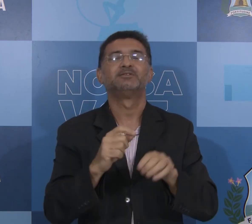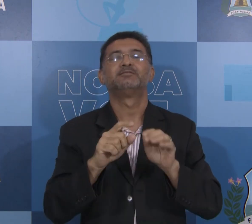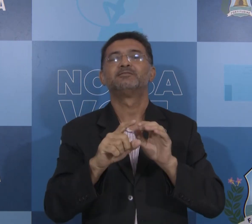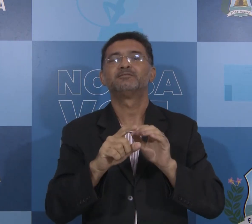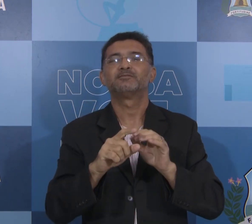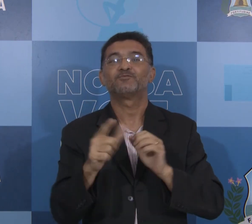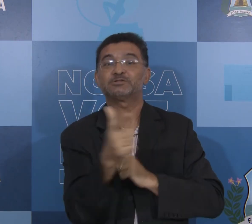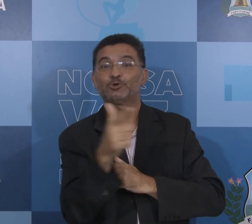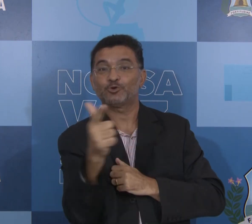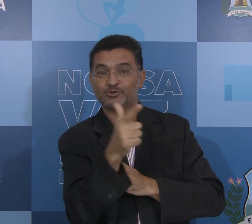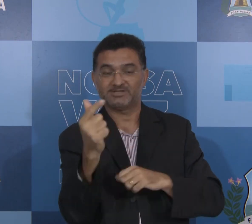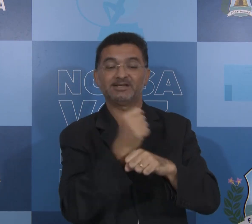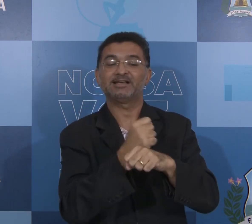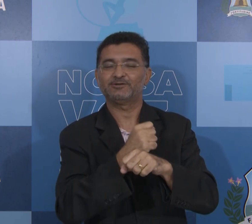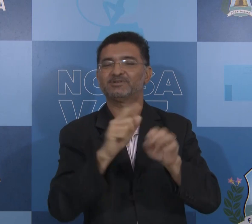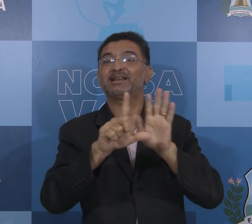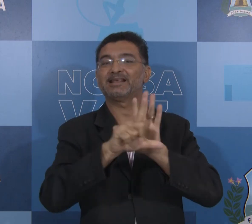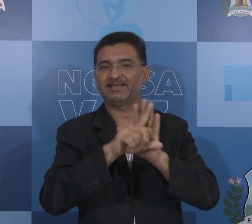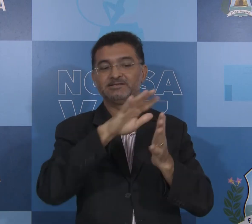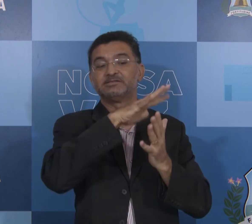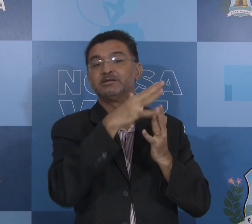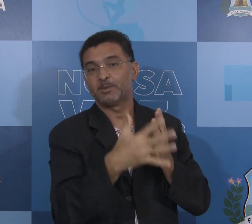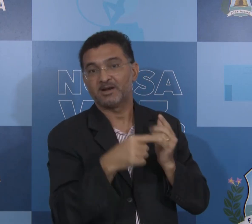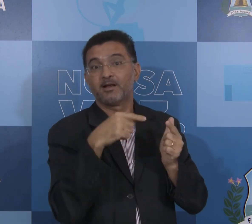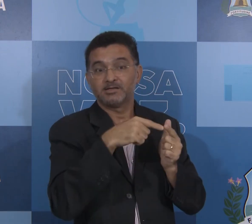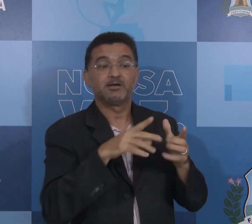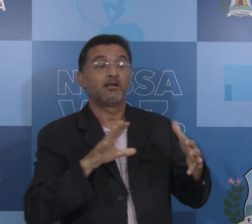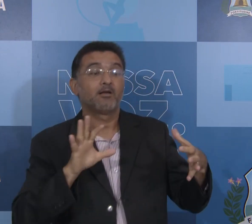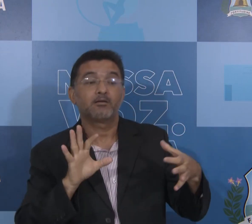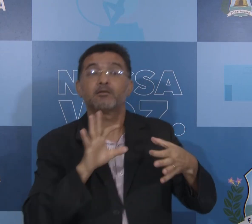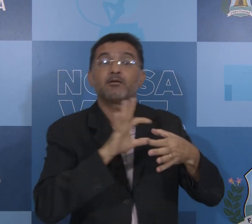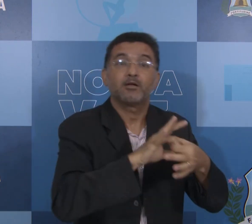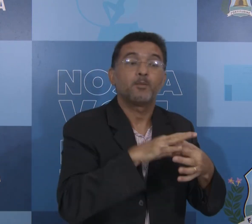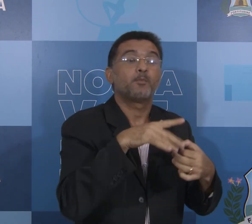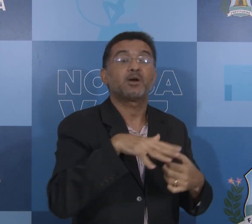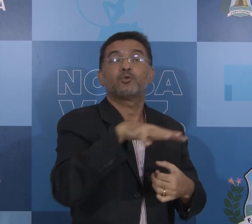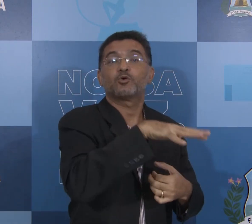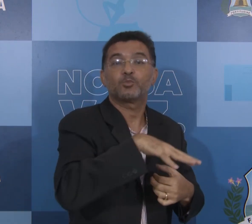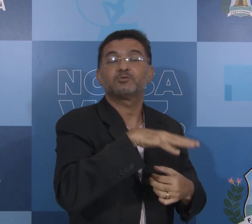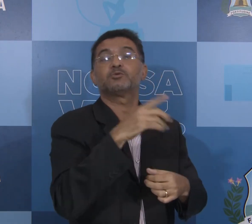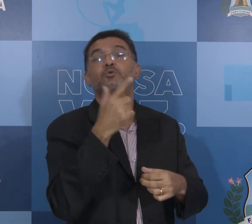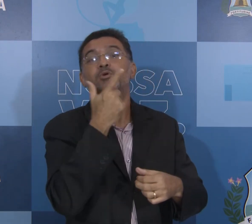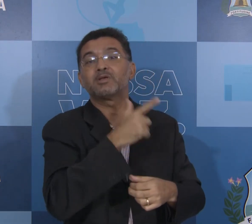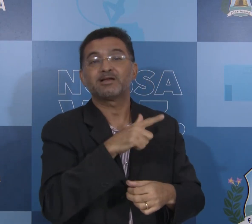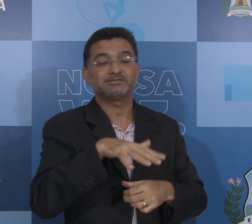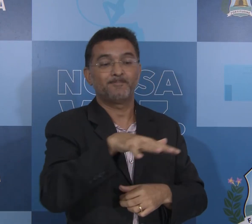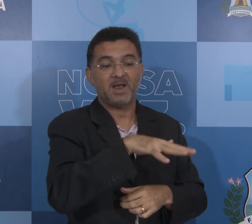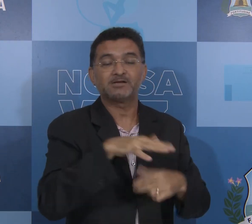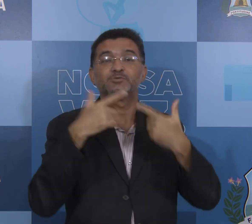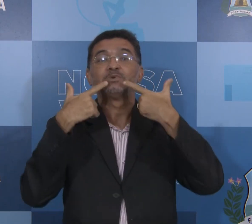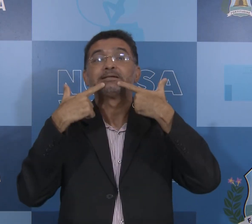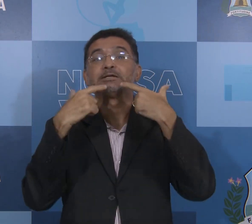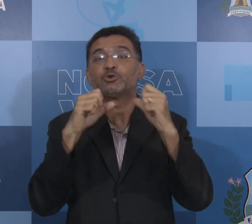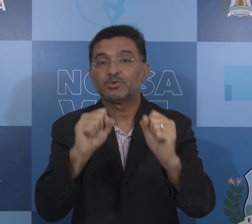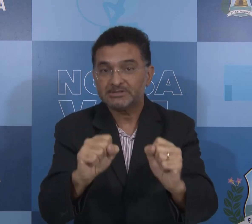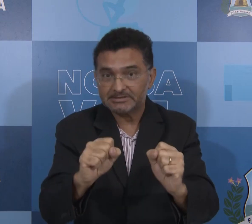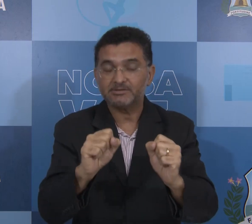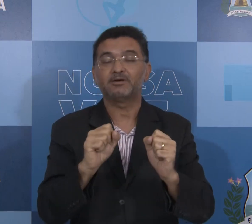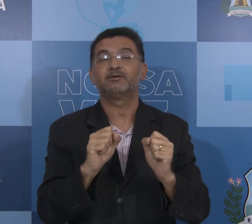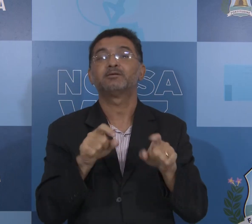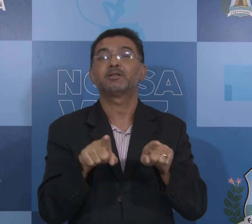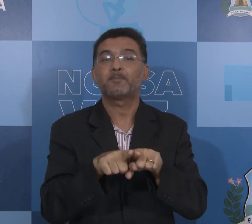nós comemoramos 22 anos da Lei de Libras. E é um